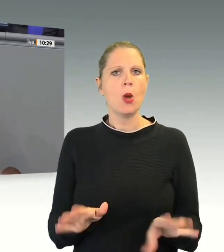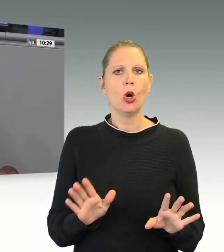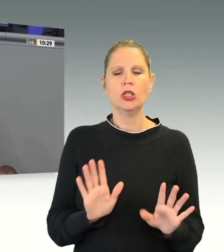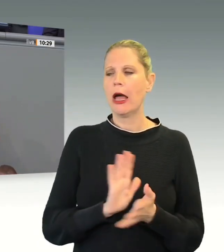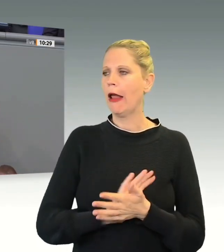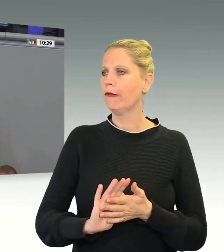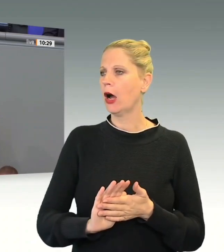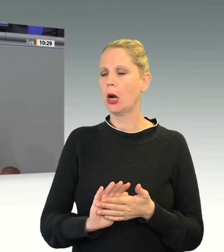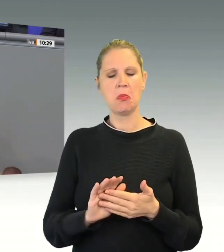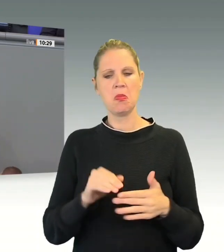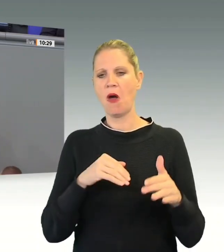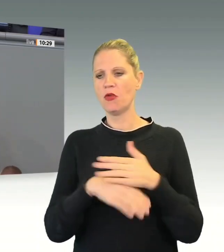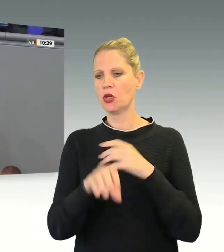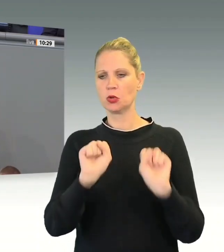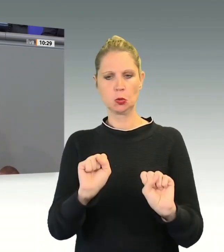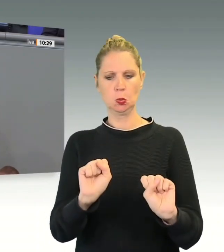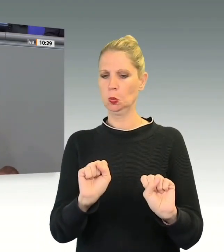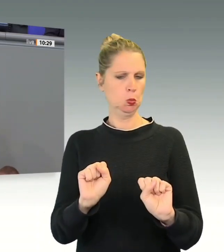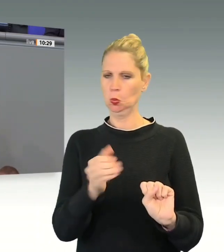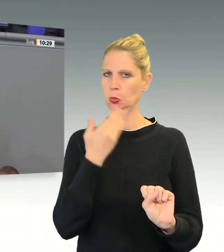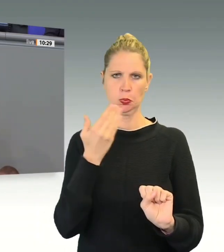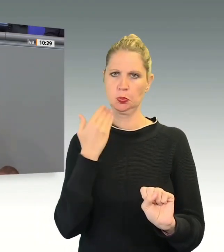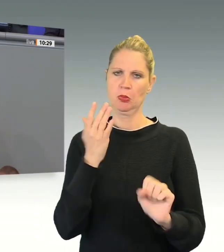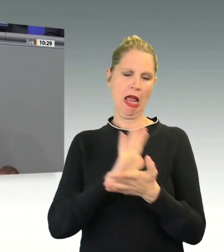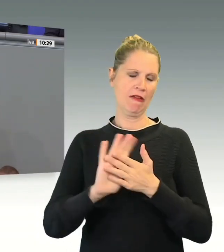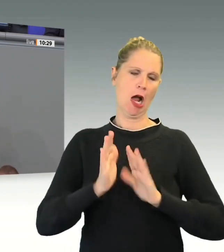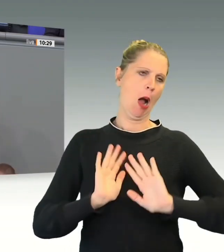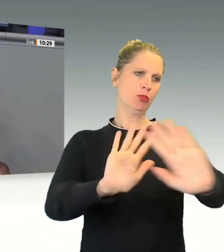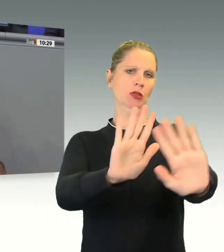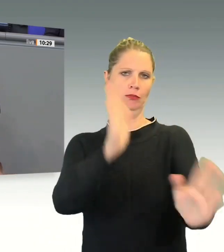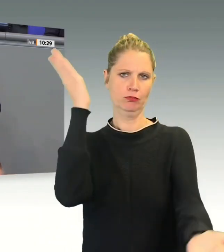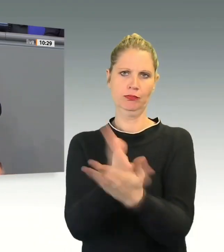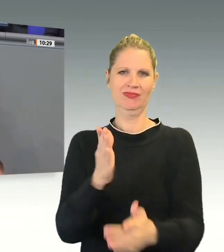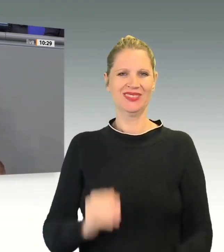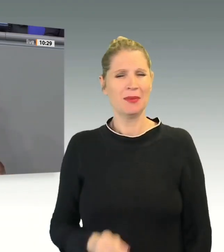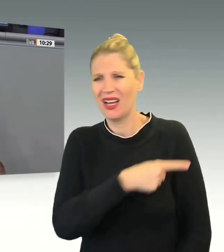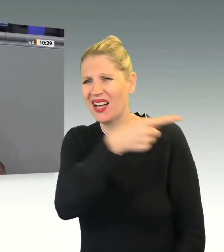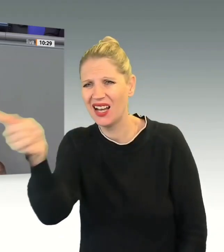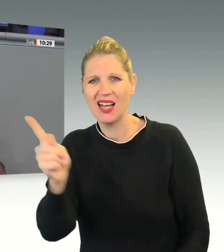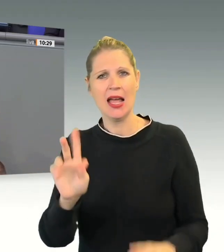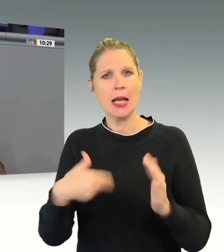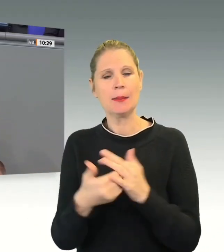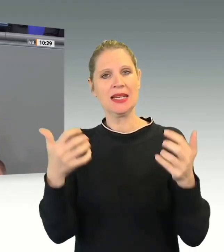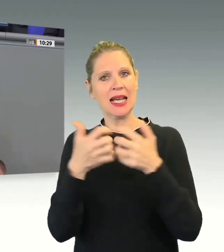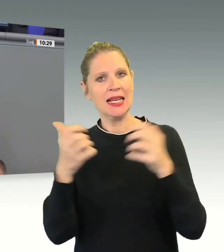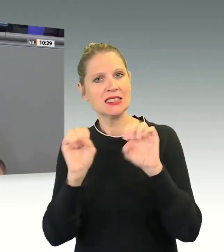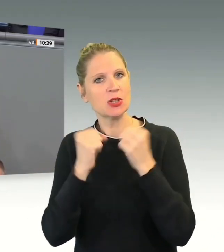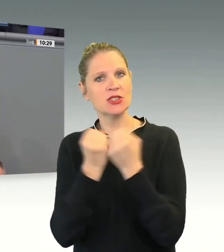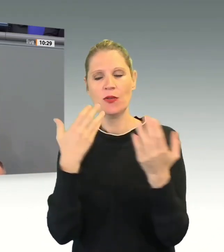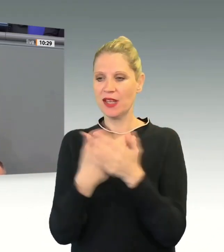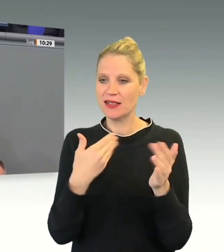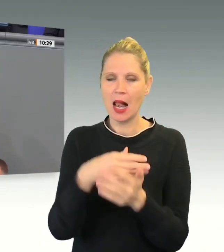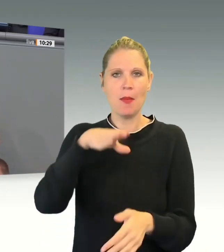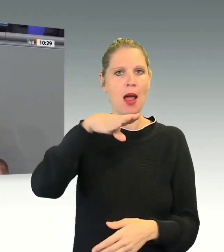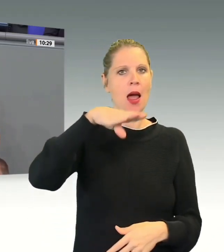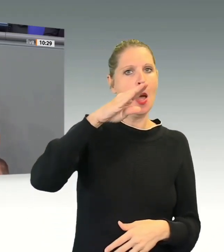Flüchtlingsschutz, Abschiebung mitnichten. Das sind Kriegssituationen. Zu guten Gründen entscheidet das BAMF in vielen Fällen